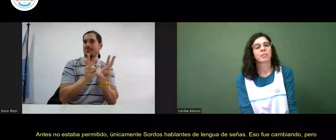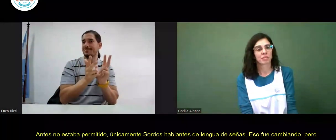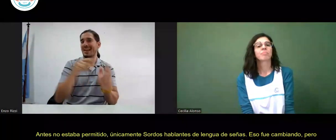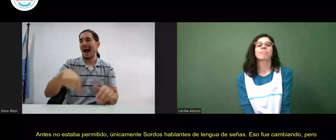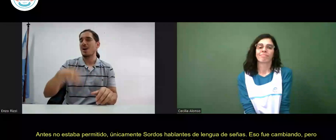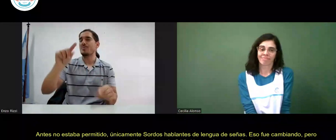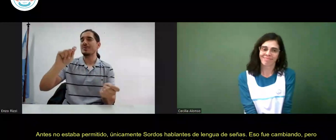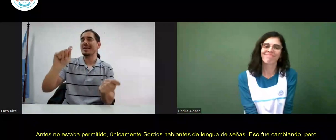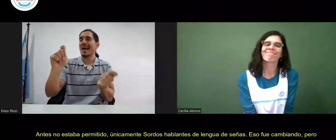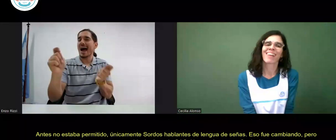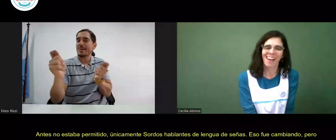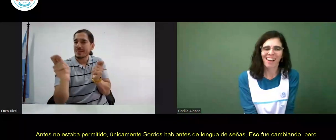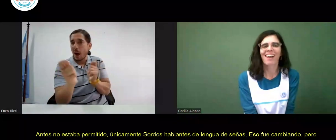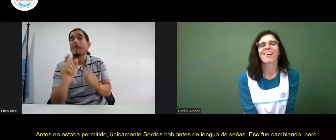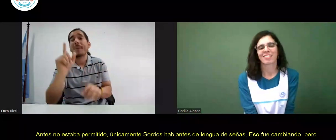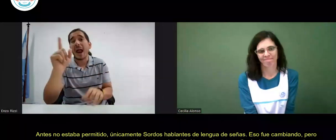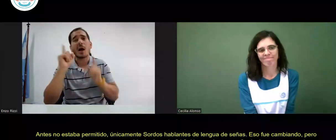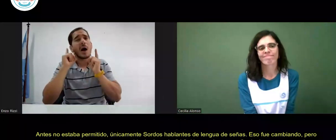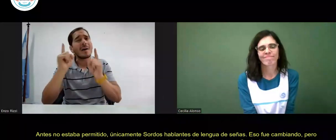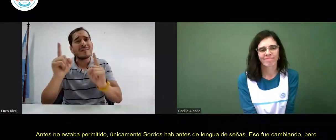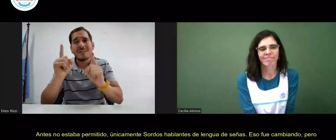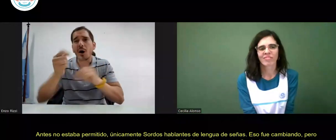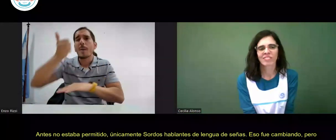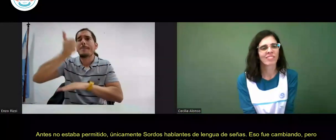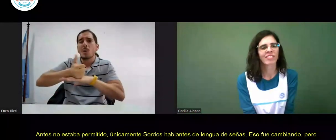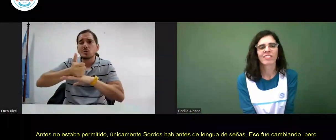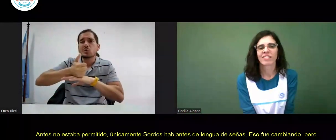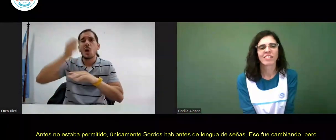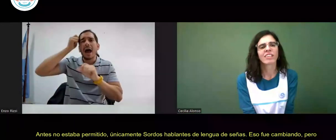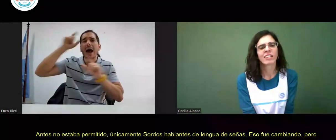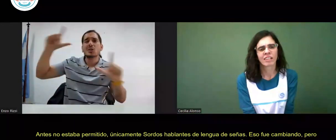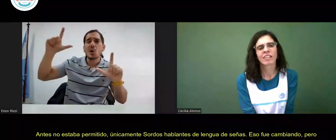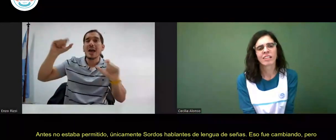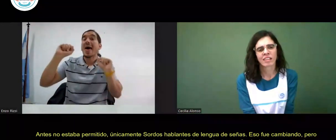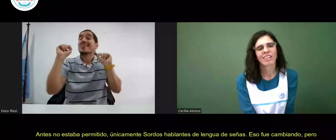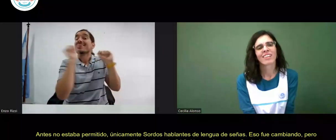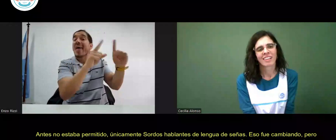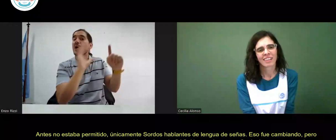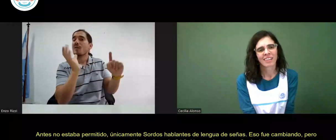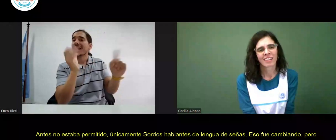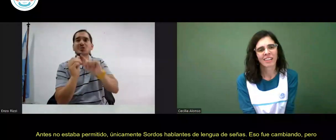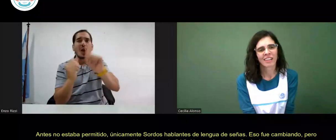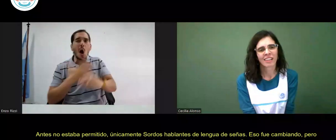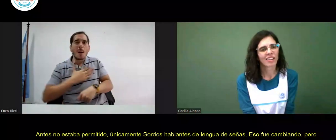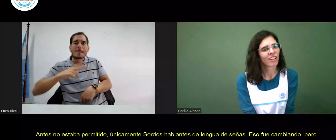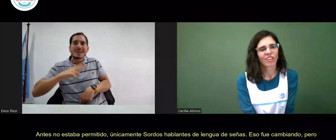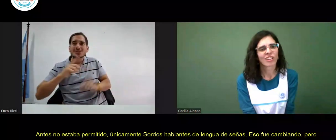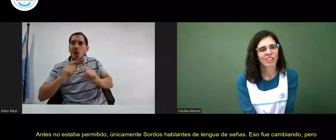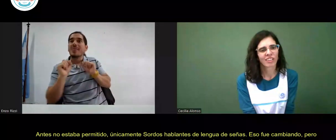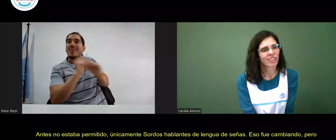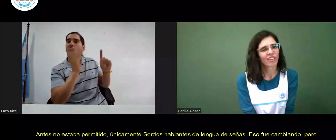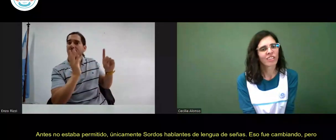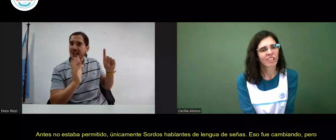Únicamente sordos hablantes de lengua de señas. Eso fue cambiando, pero se sigue con la postura, con esa ideología de la CAS.